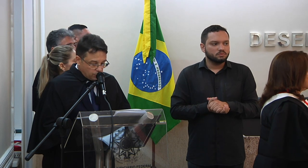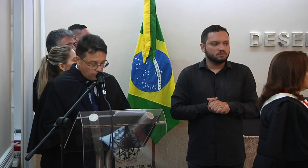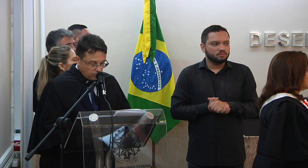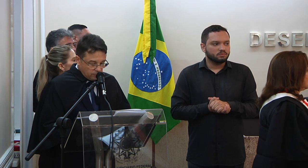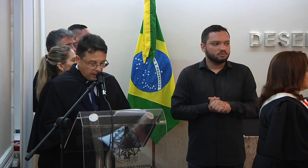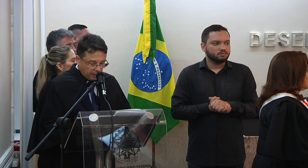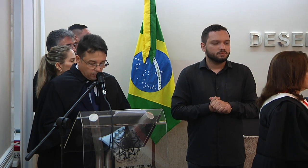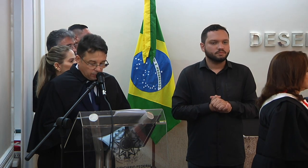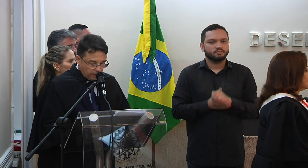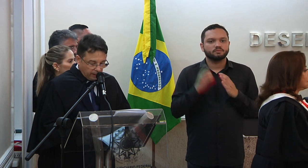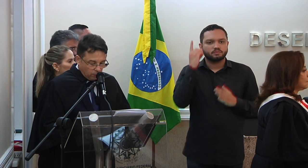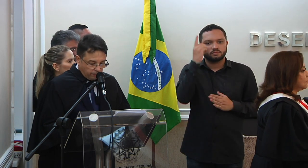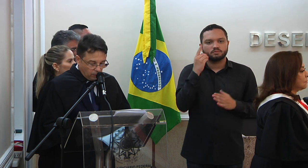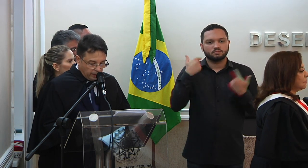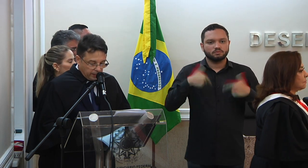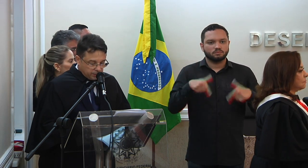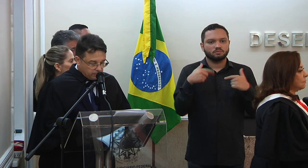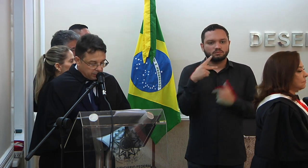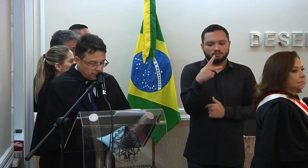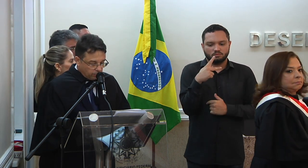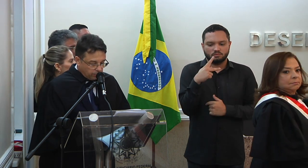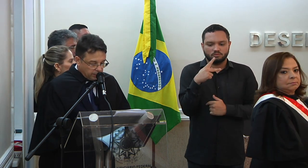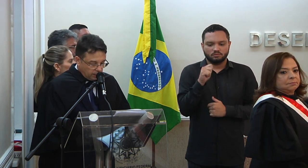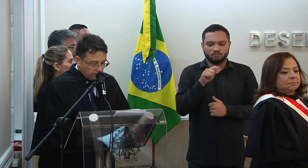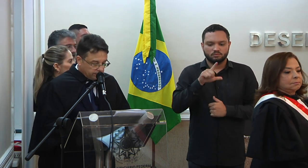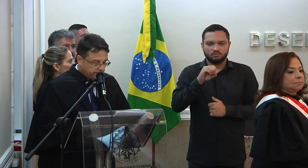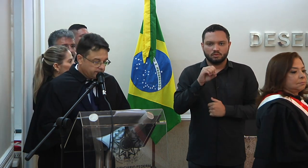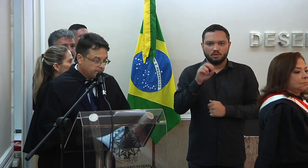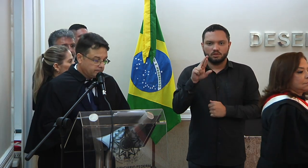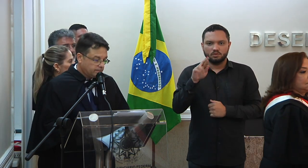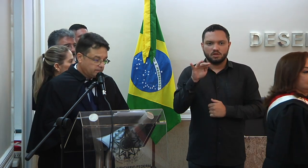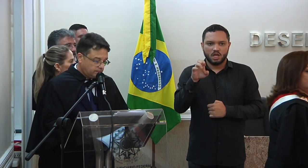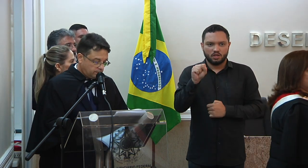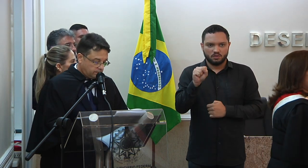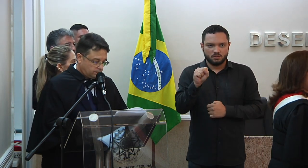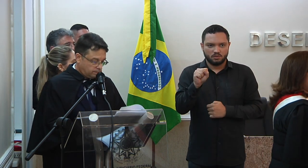Excelentíssimo senhor desembargador do trabalho, Paulo Regis Machado Botelho,